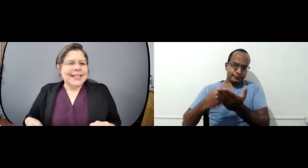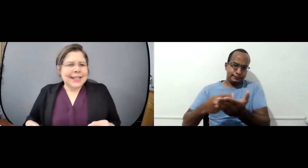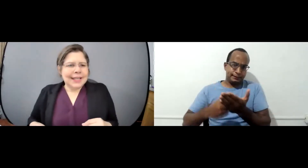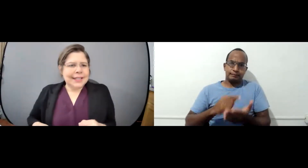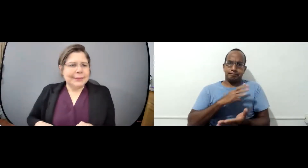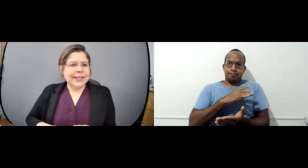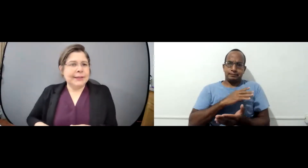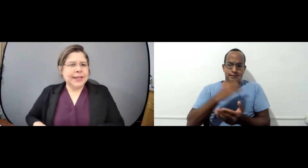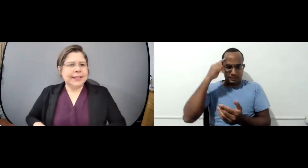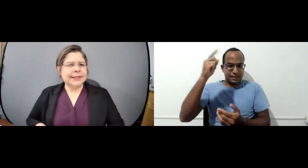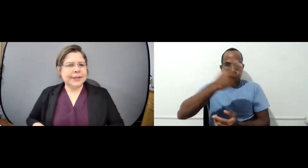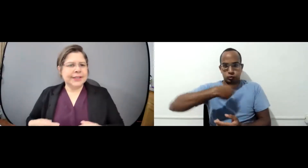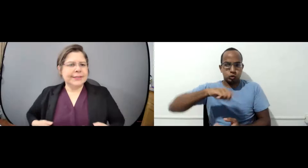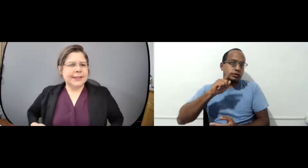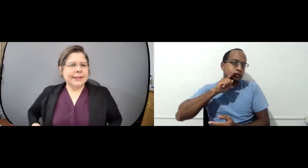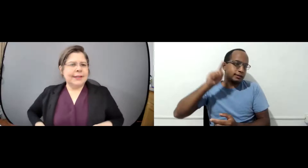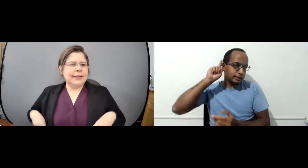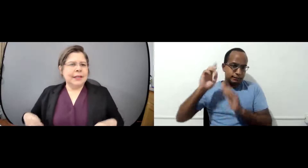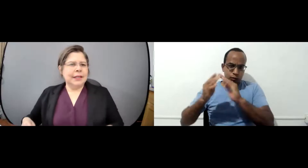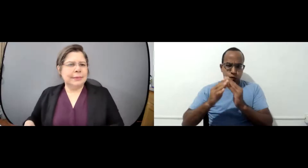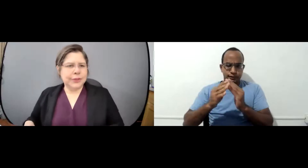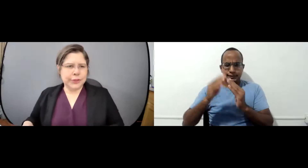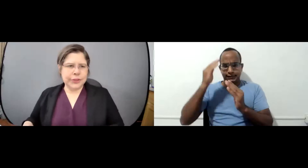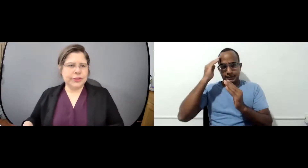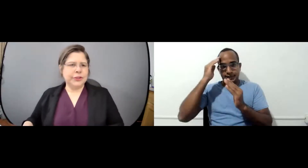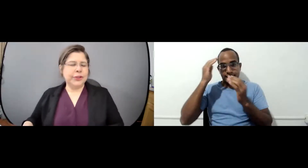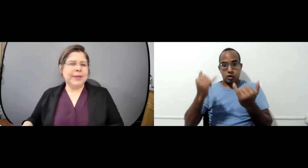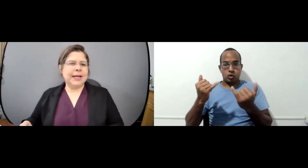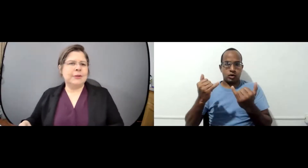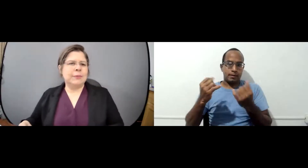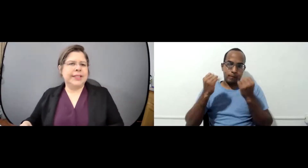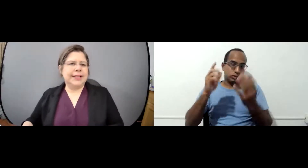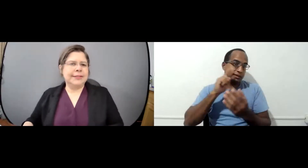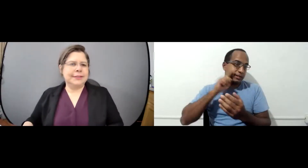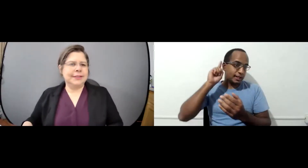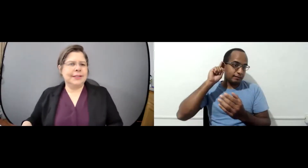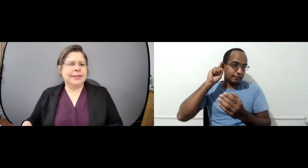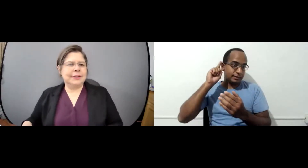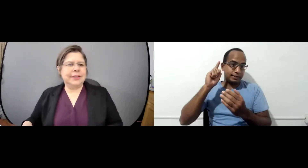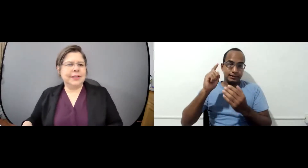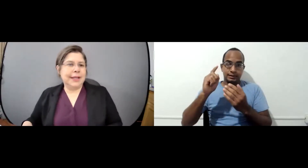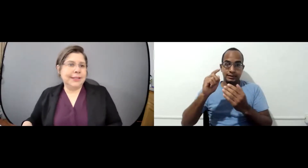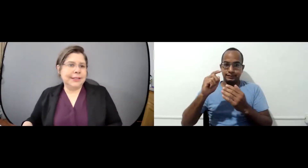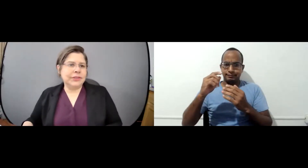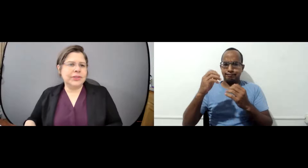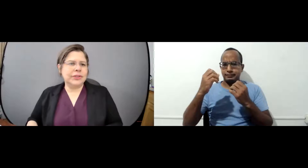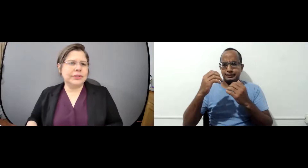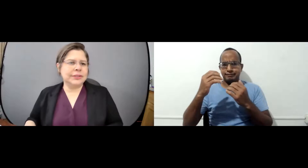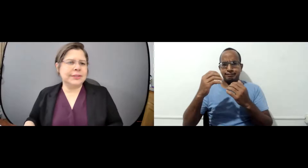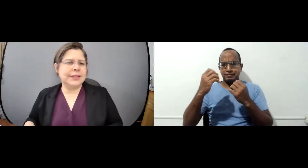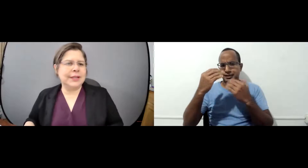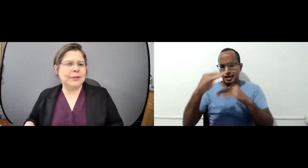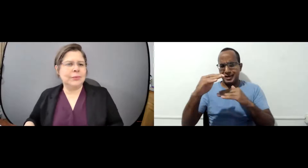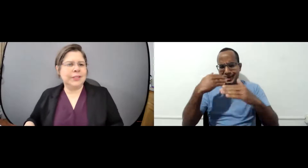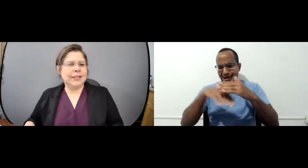si de verdad que me ha encantado escucharla yo soy sordo y para la comunidad sorda ahora que hay tantos